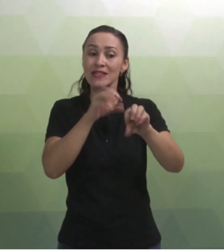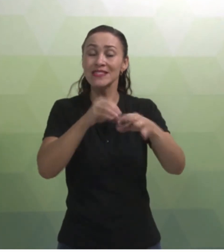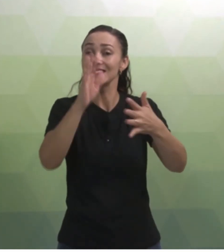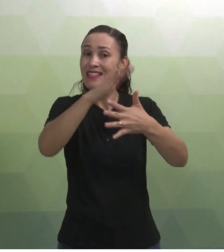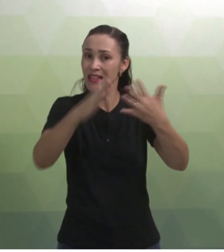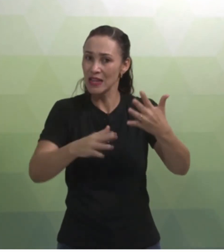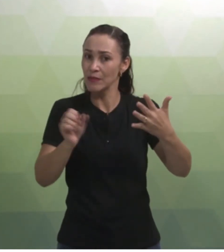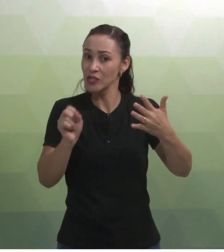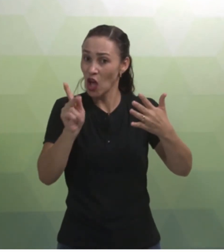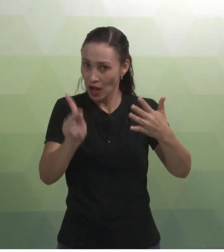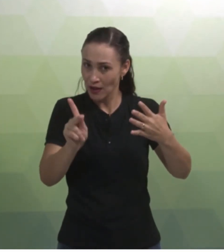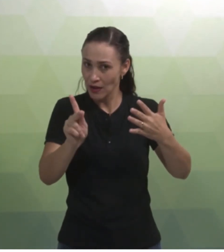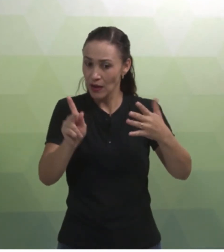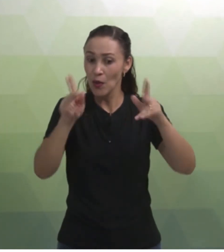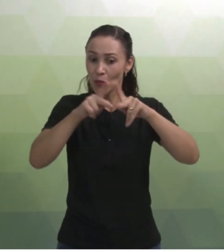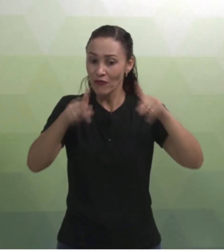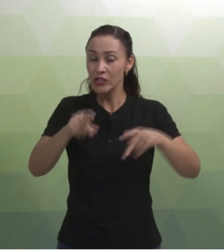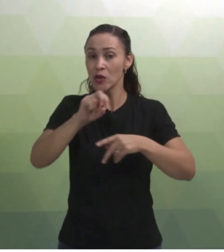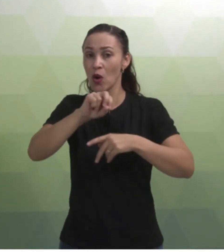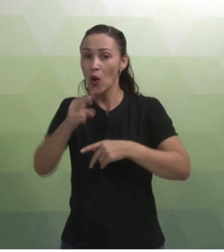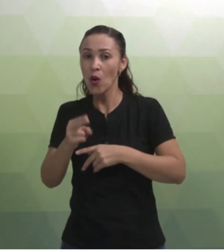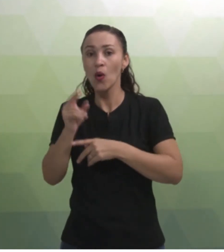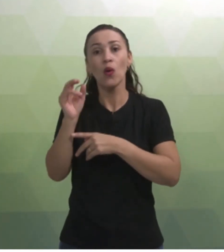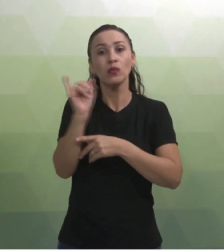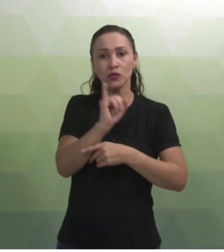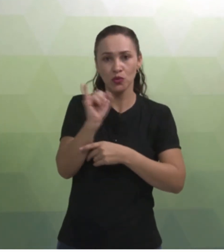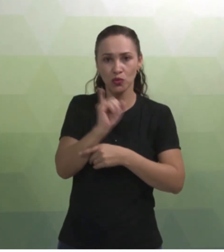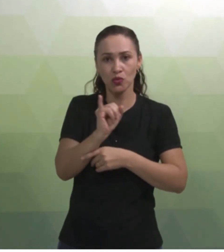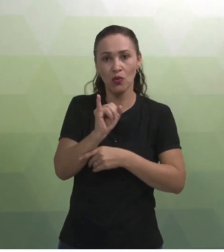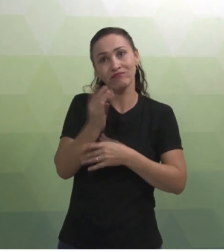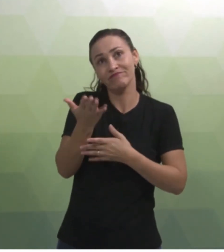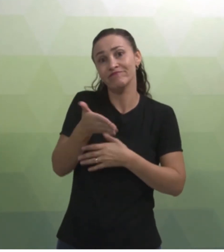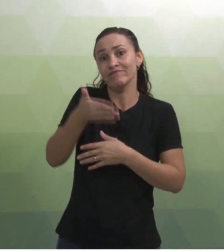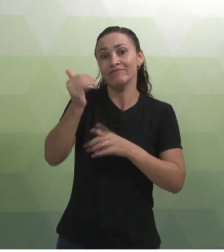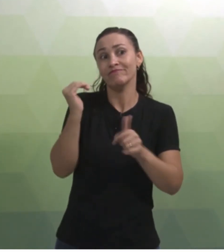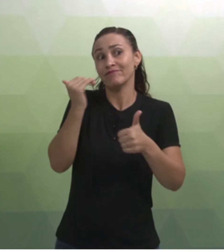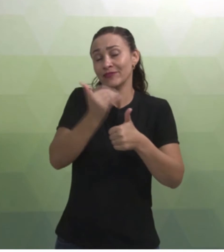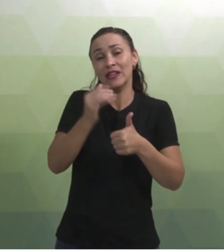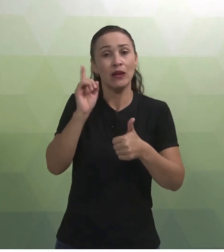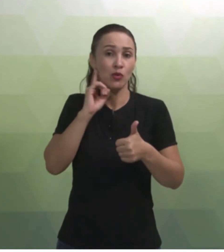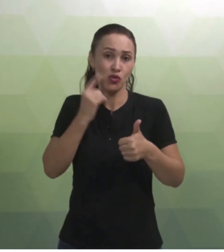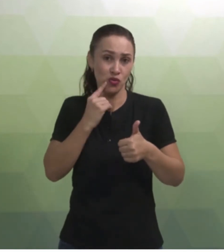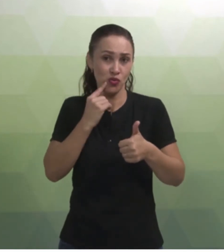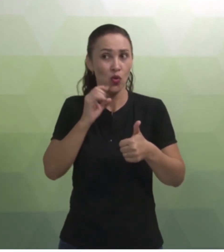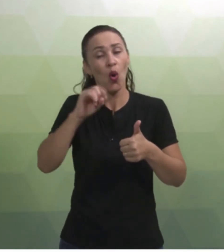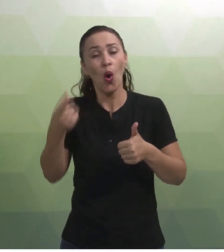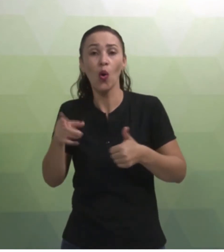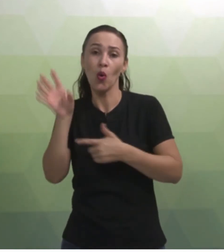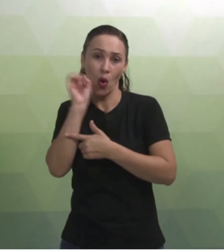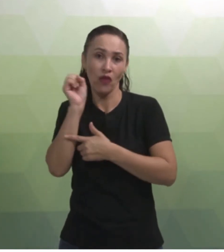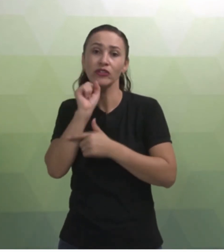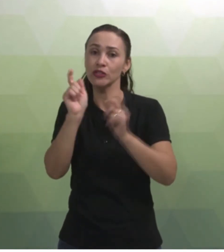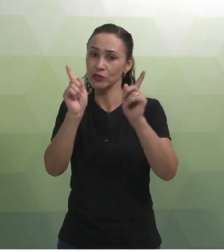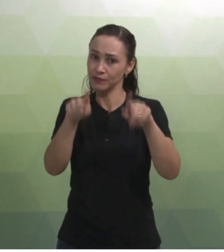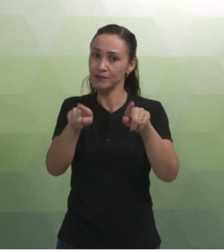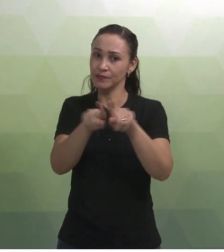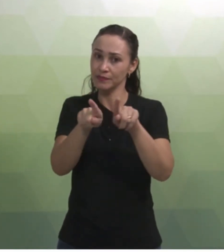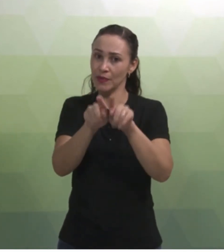Libras, ok? Professor ou instrutor. surdo de preferência. Mas caso não, seja surdo ou ouvinte. Ok?